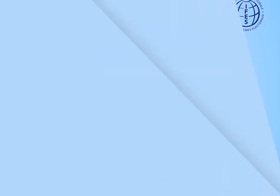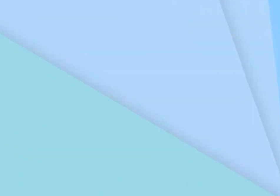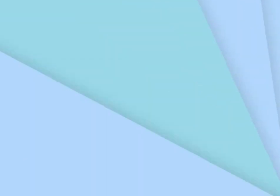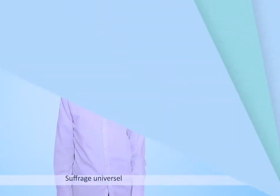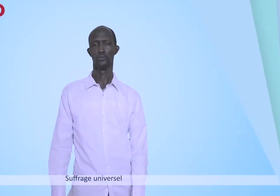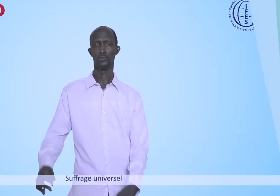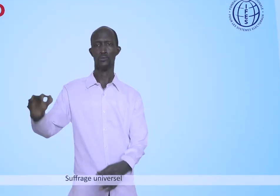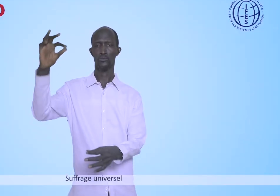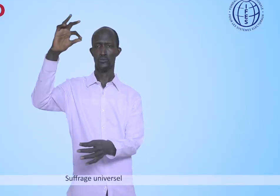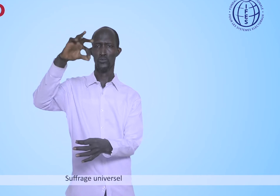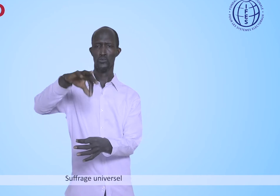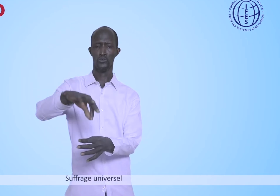Suffrage universel